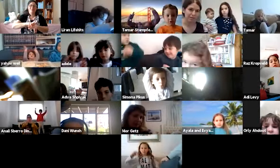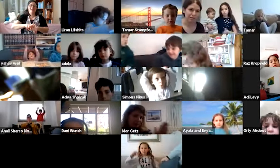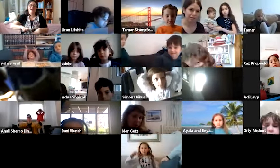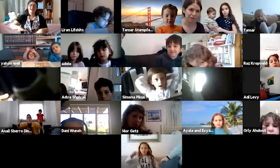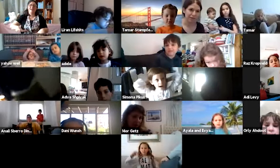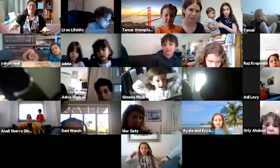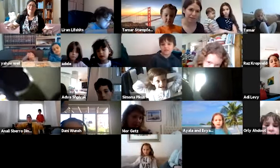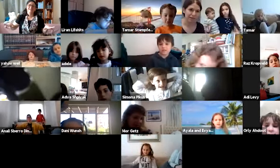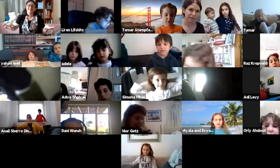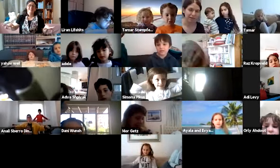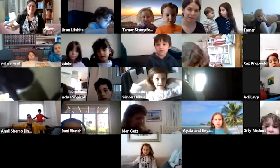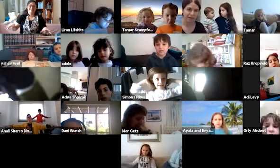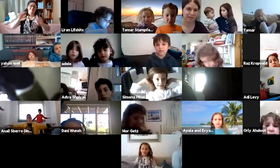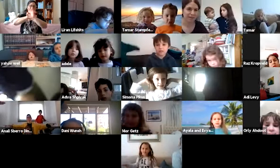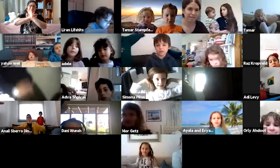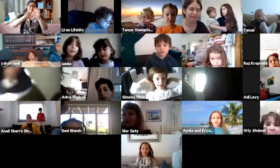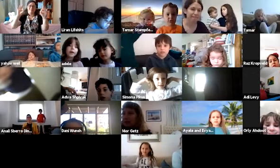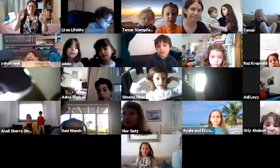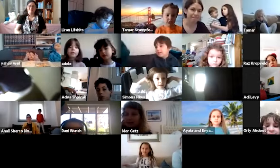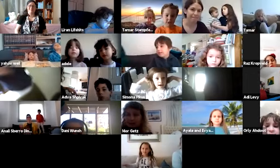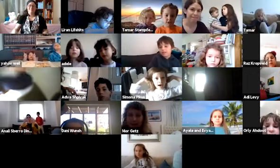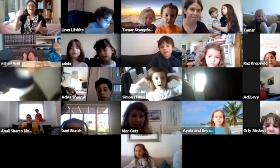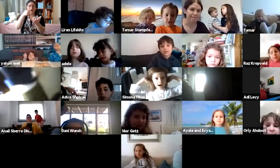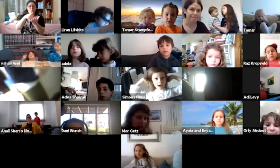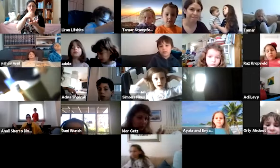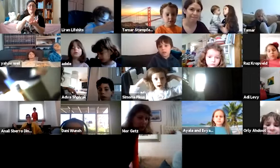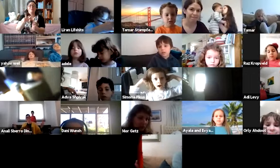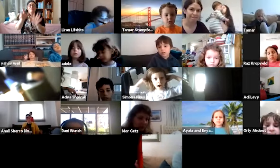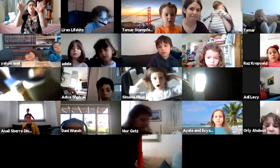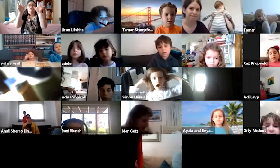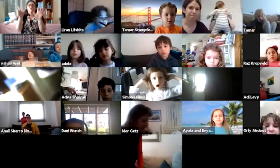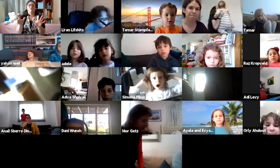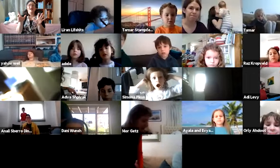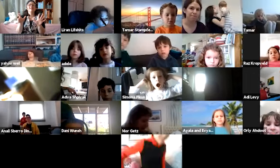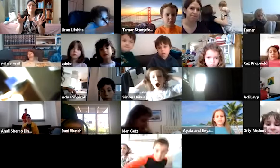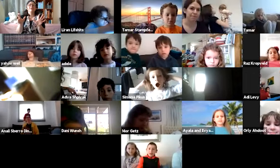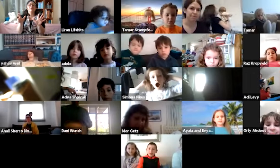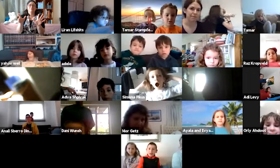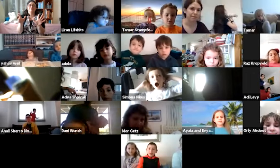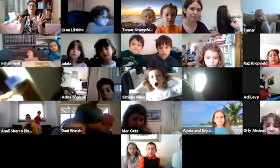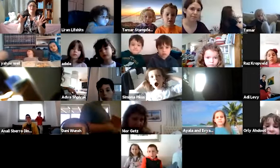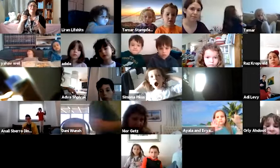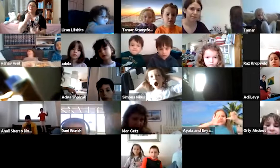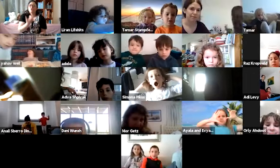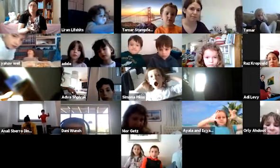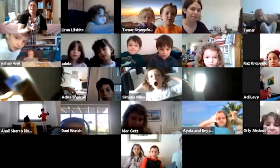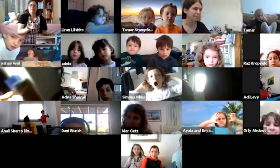שבשמיים ובארץ. מצוין. אנחנו ממשיכים. שבעה ימי שבתא. מה זה אומר ימי